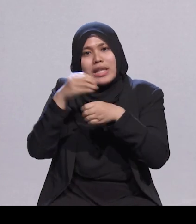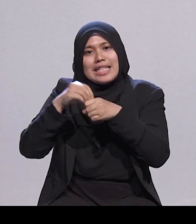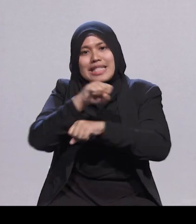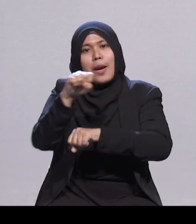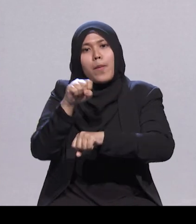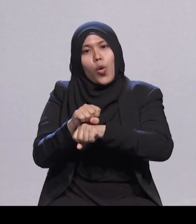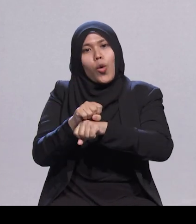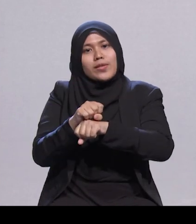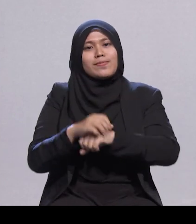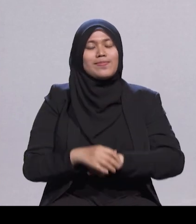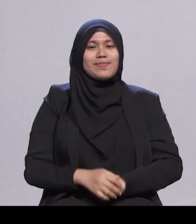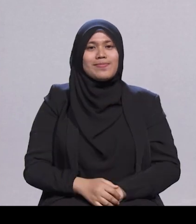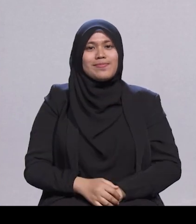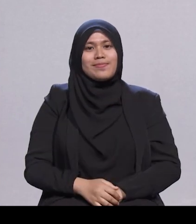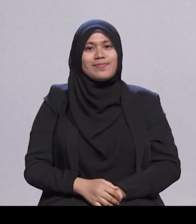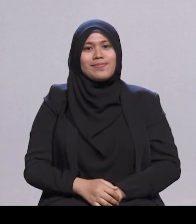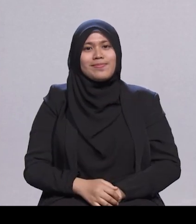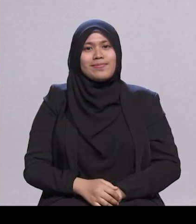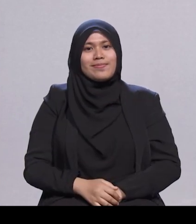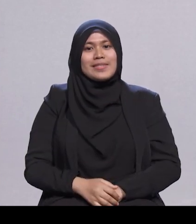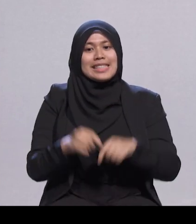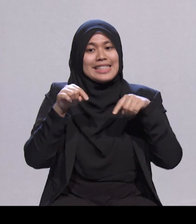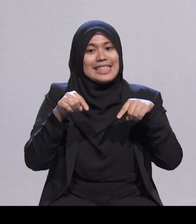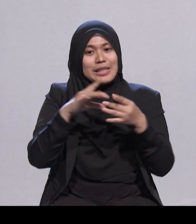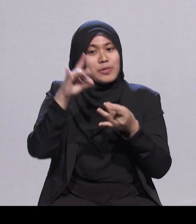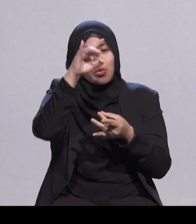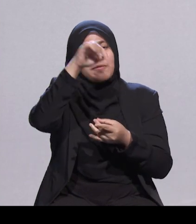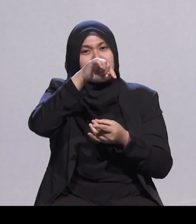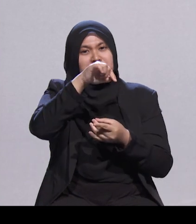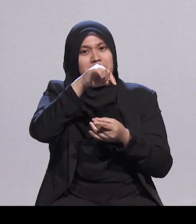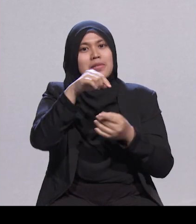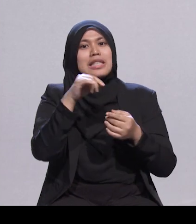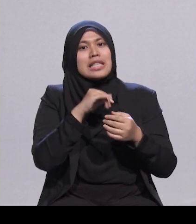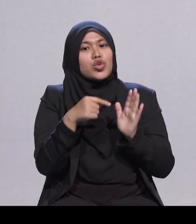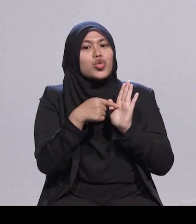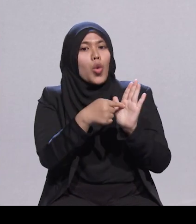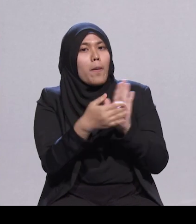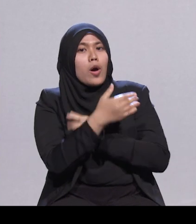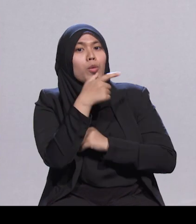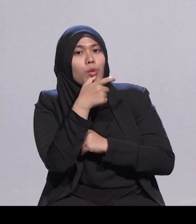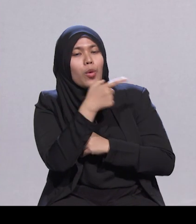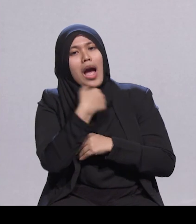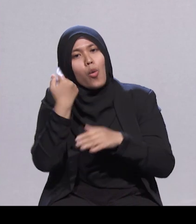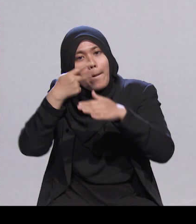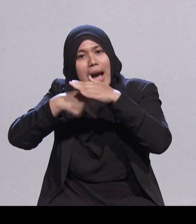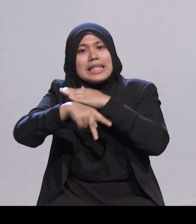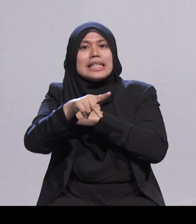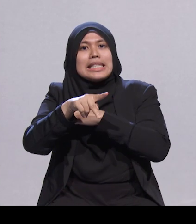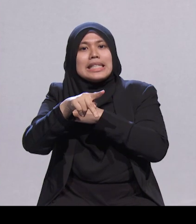Semangat ini ketara dalam diri generasi perintis kita. Apabila kita merdeka dulu, warga